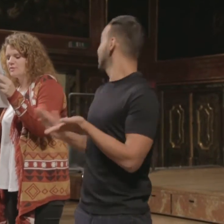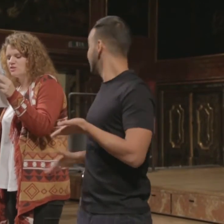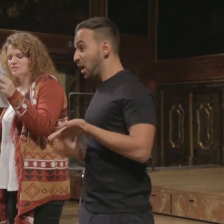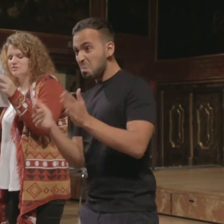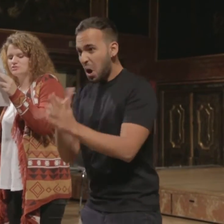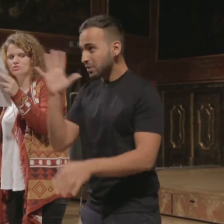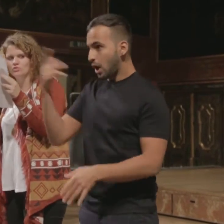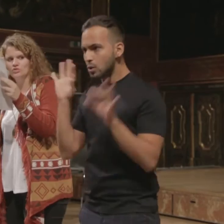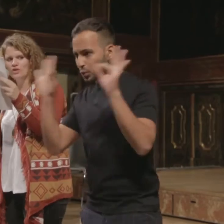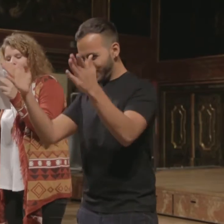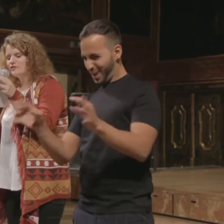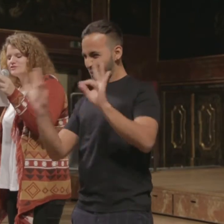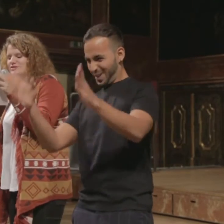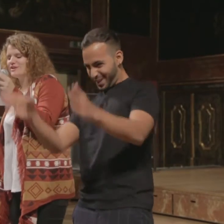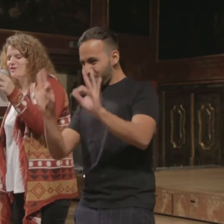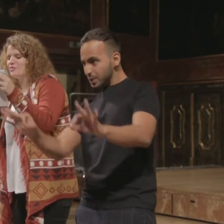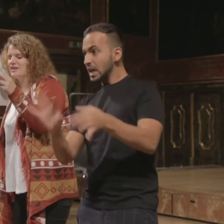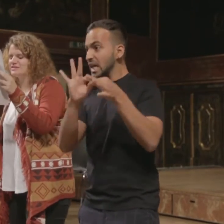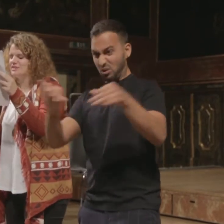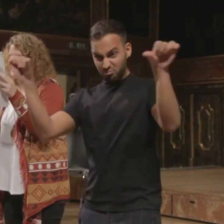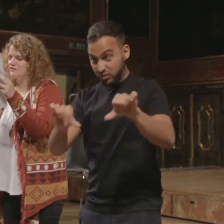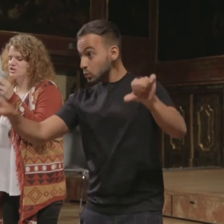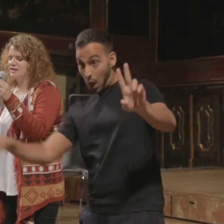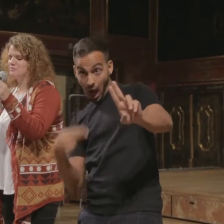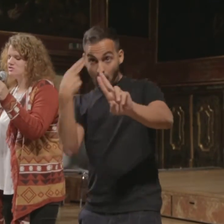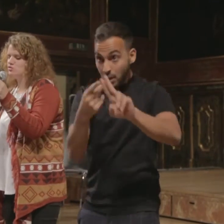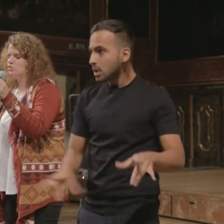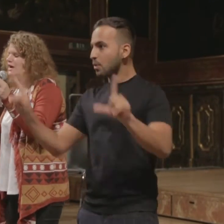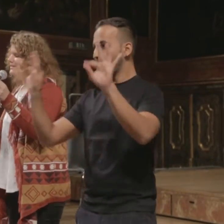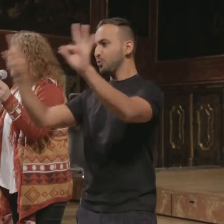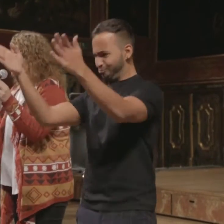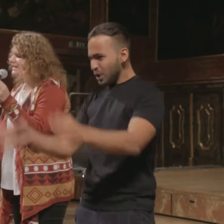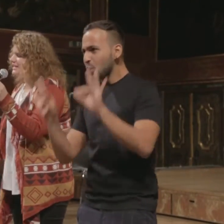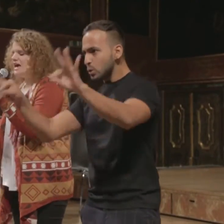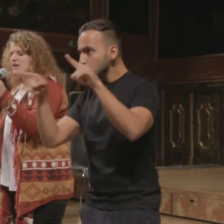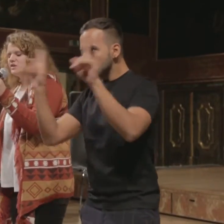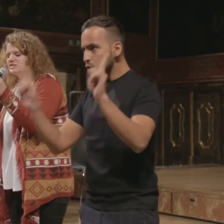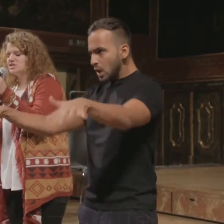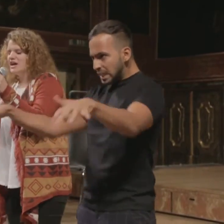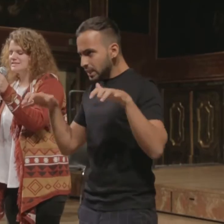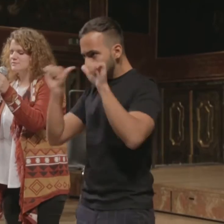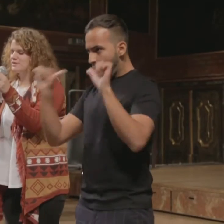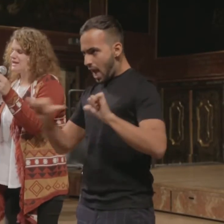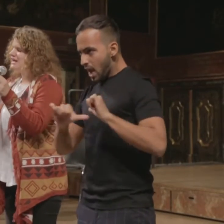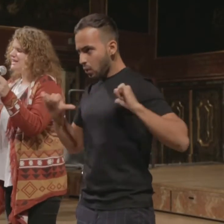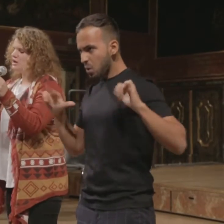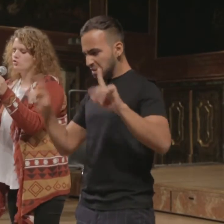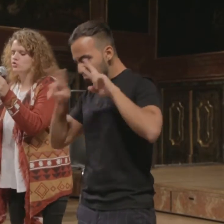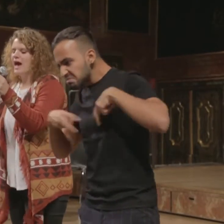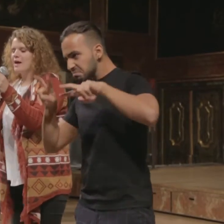brauchst, dann bist du gut. Fügst du dich der Norm, überlässt du ihnen deinen Verstand, dann bist du gut. Sei gierig, egoistisch, selbstbedacht, sei gut. Aber